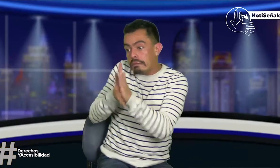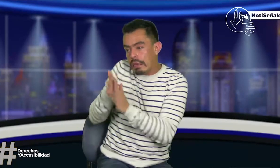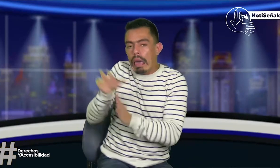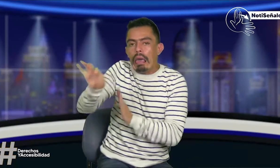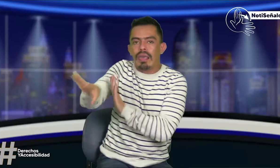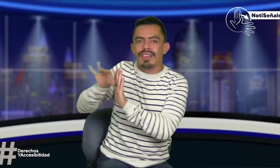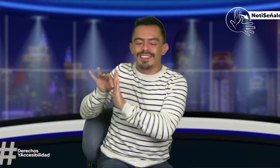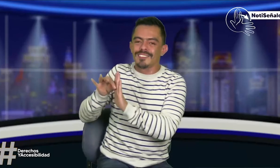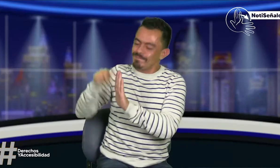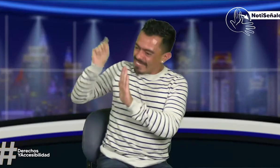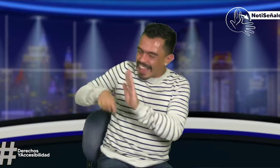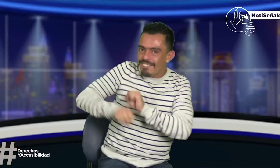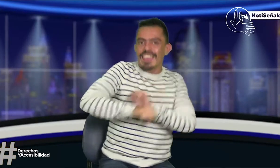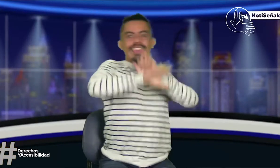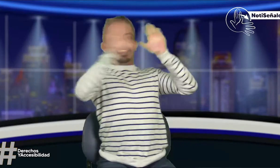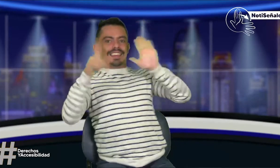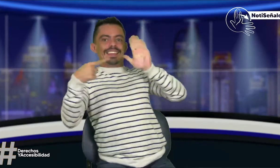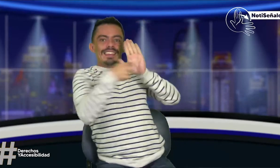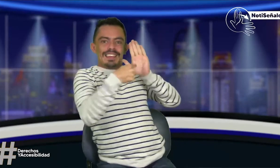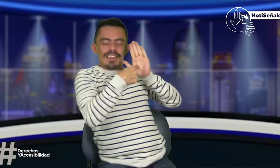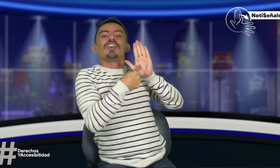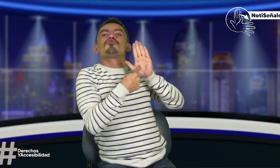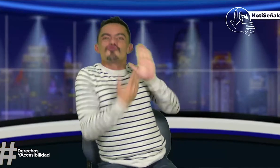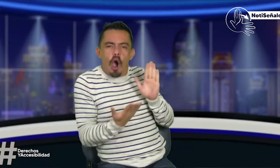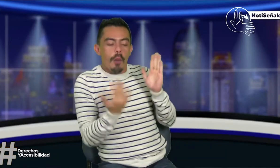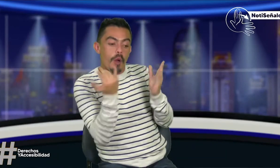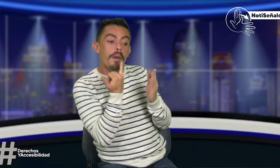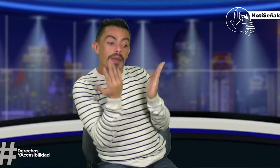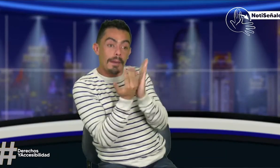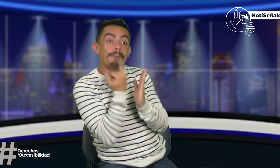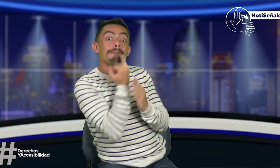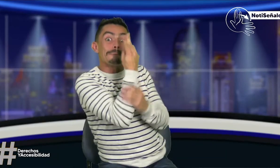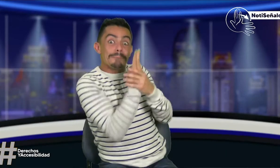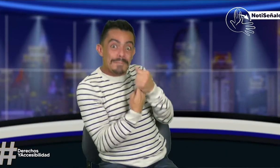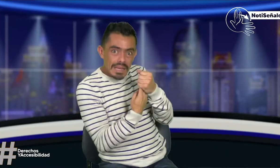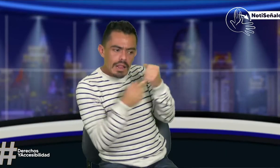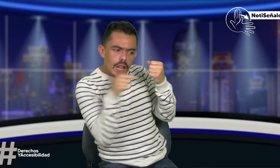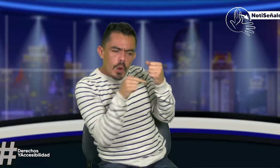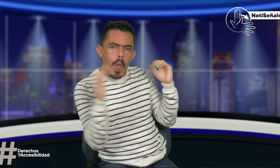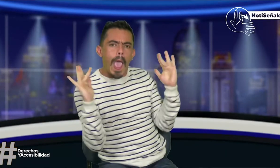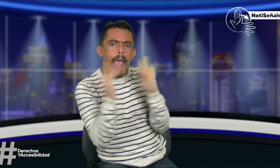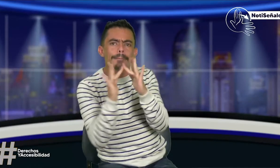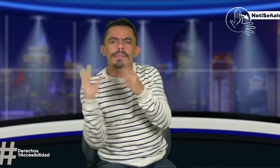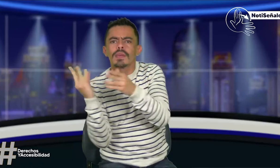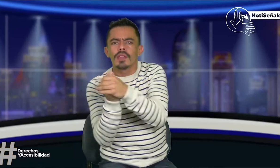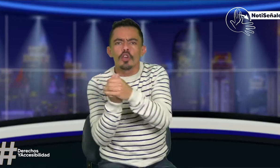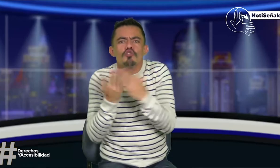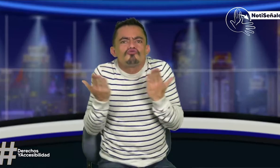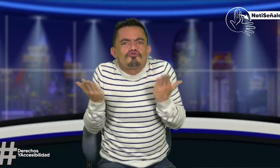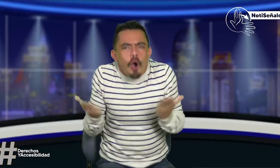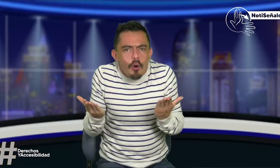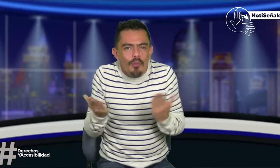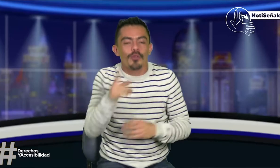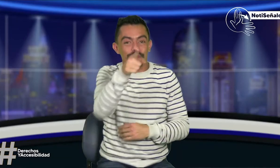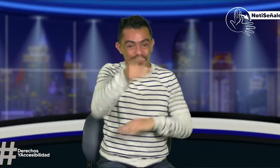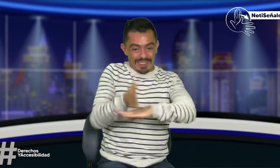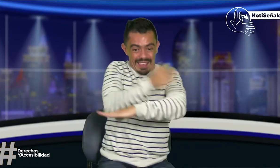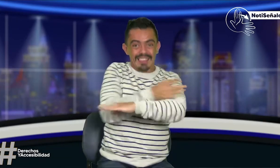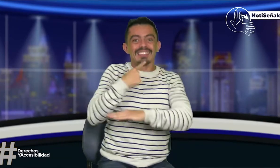Es anormal, no existe. Alguien que sepa algo de lenguaje y así ya. Entonces, ¿qué debe hacer? El docente debe ser bilingüe.